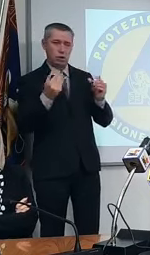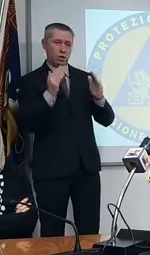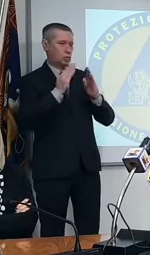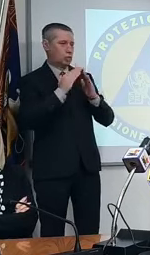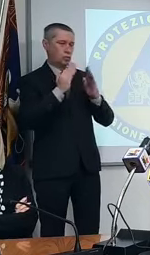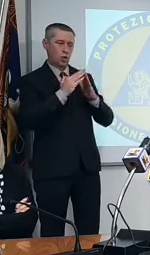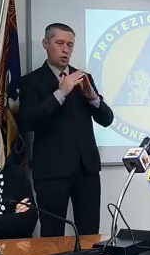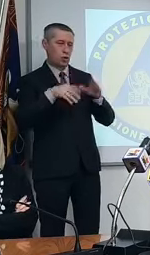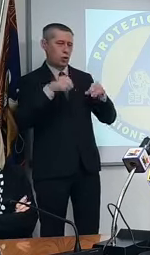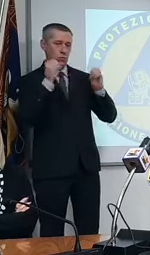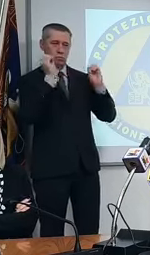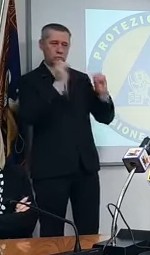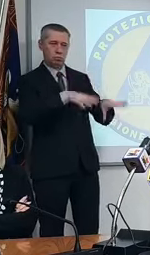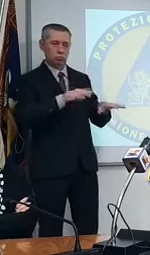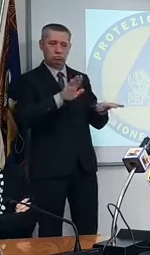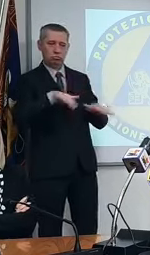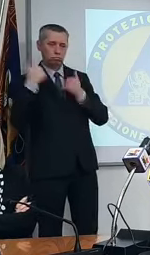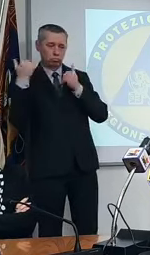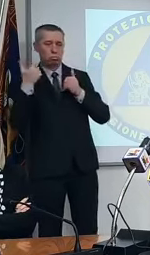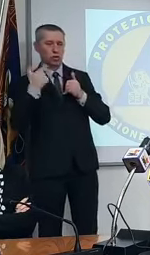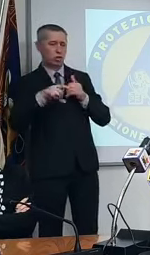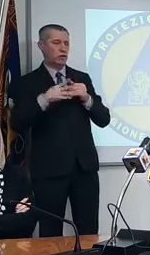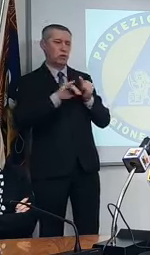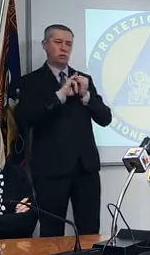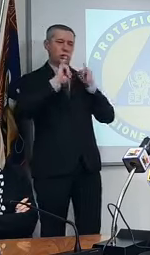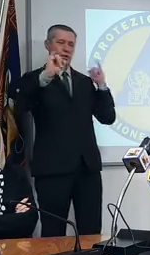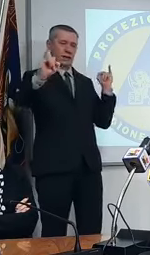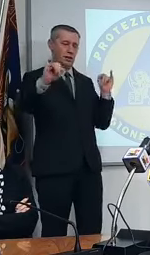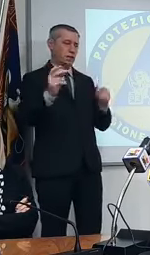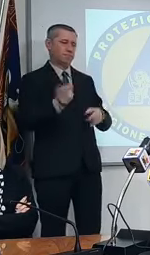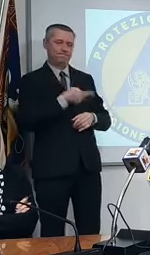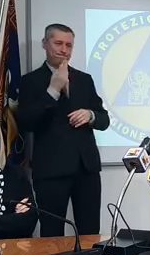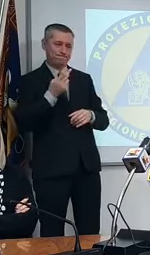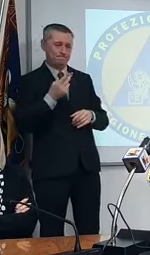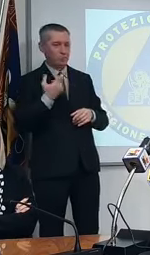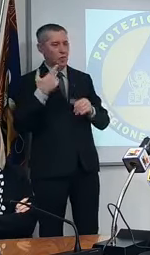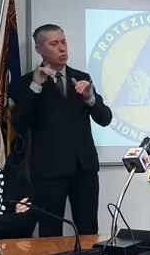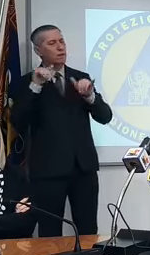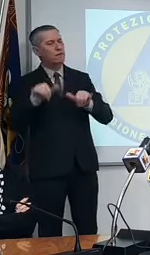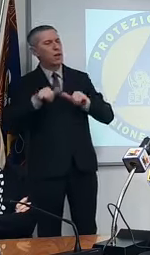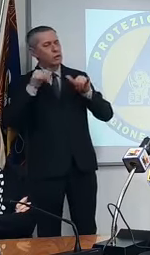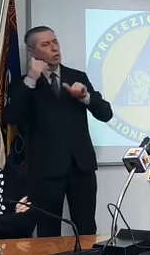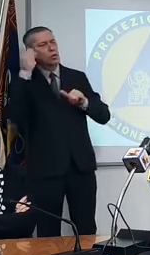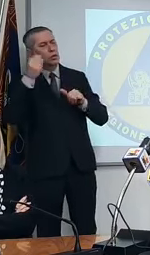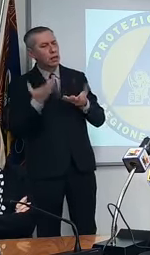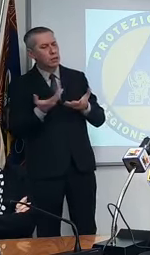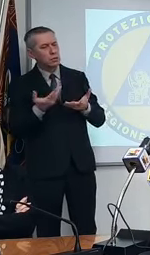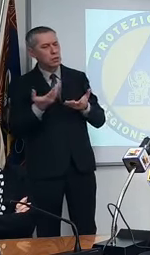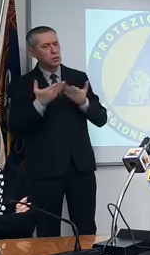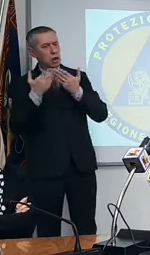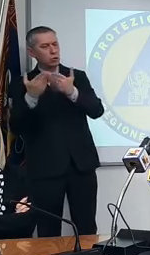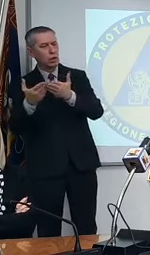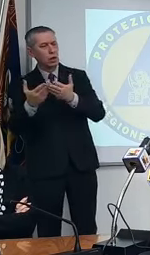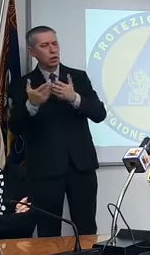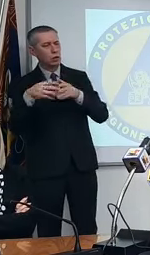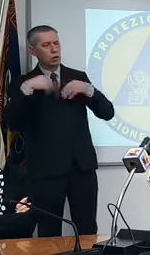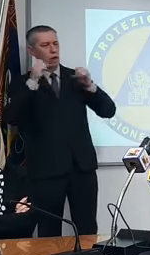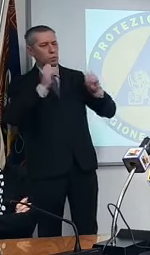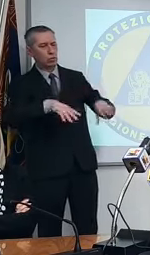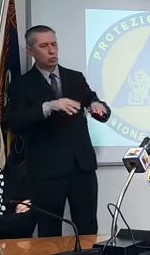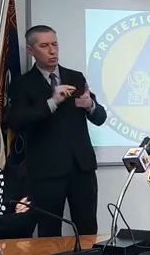il Veneto ha intenzione di affrontare questo tema dell'abbandono scolastico e se sì come? non ne so nulla